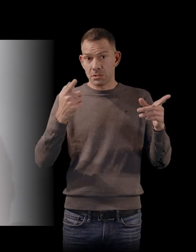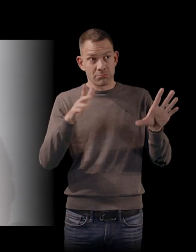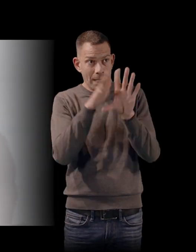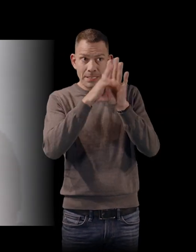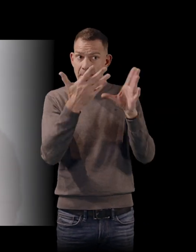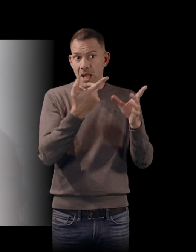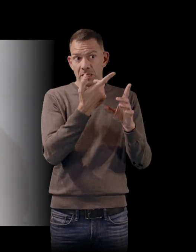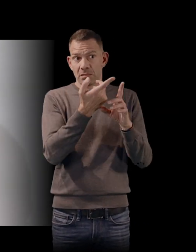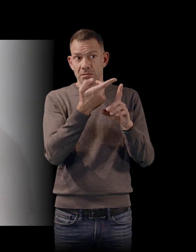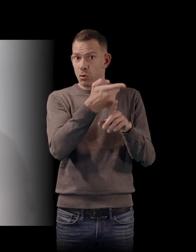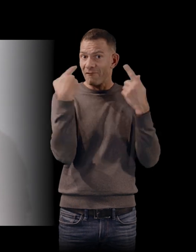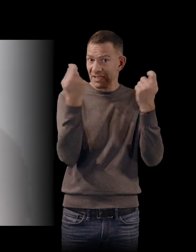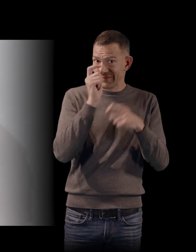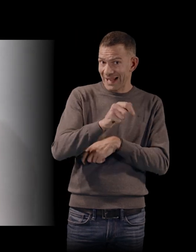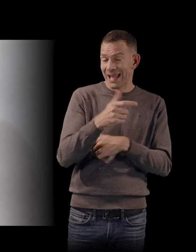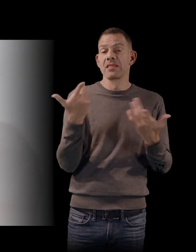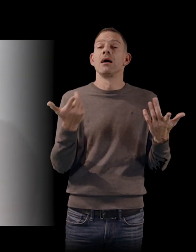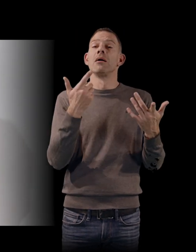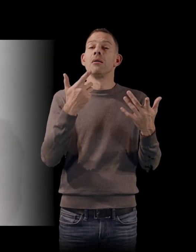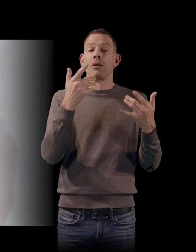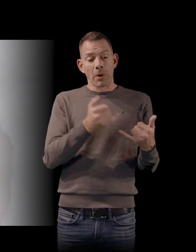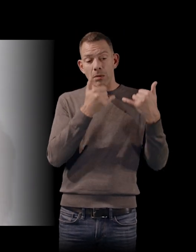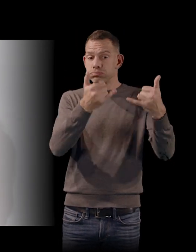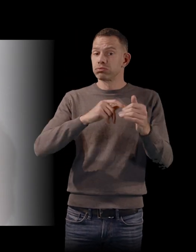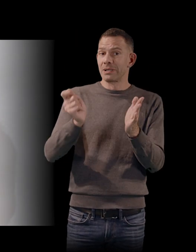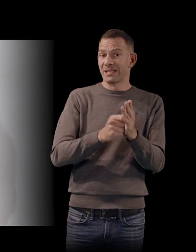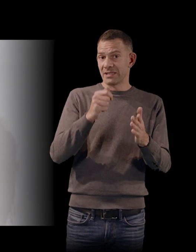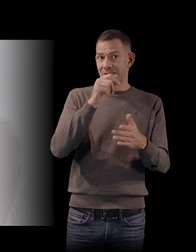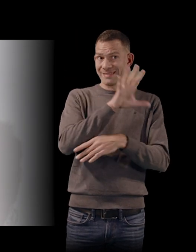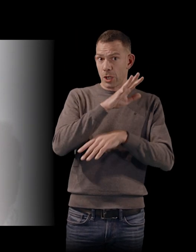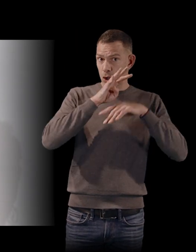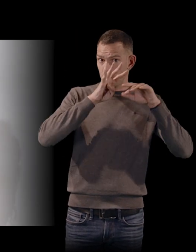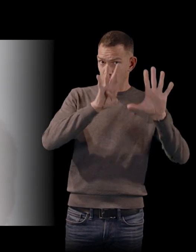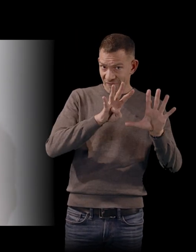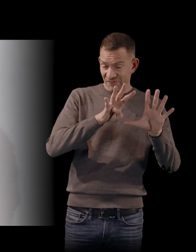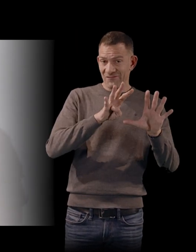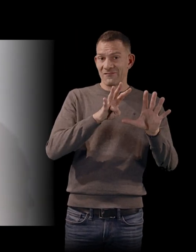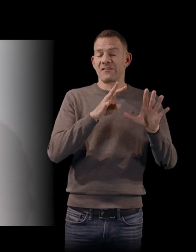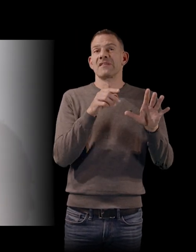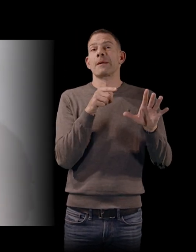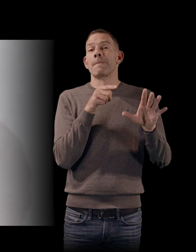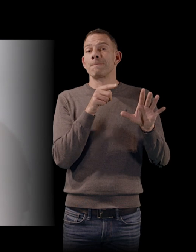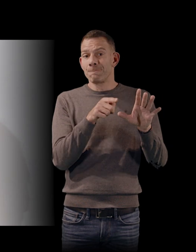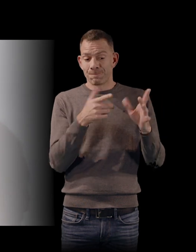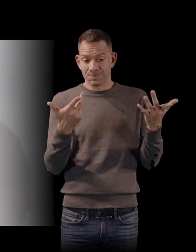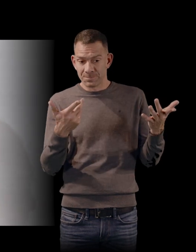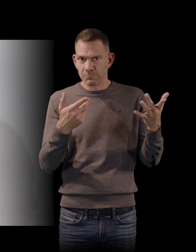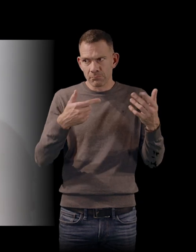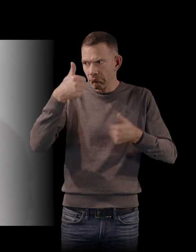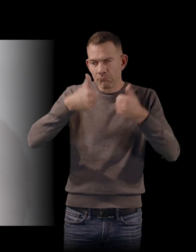'il se trouve que le film a gagné la Palme d'or en 59, au moment où sont en lice des grands films